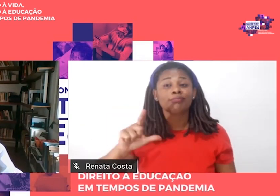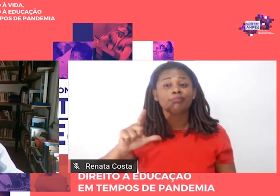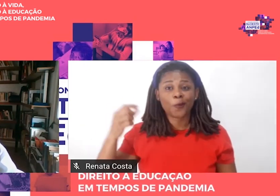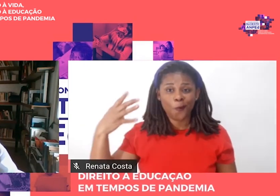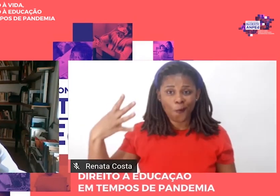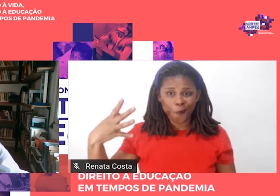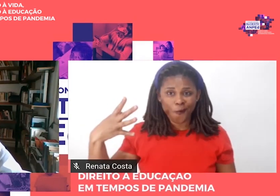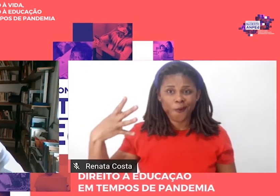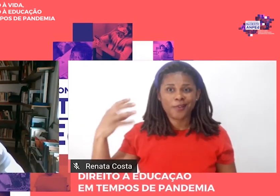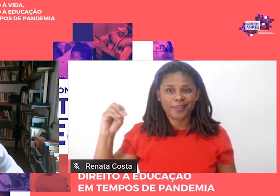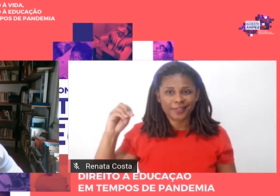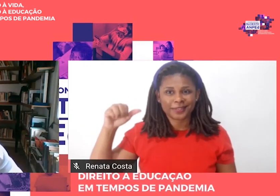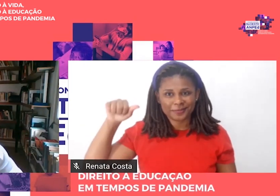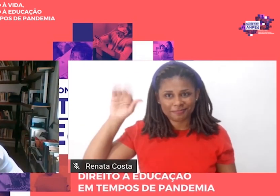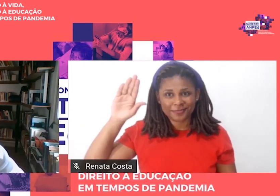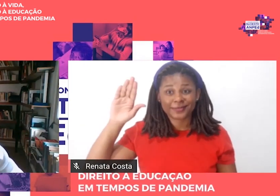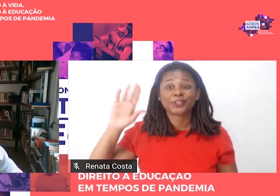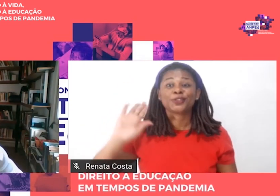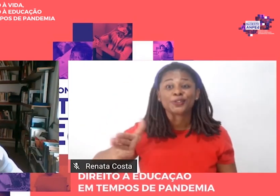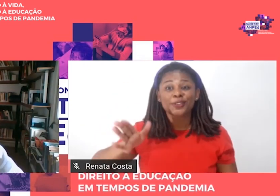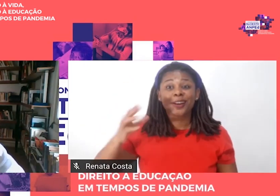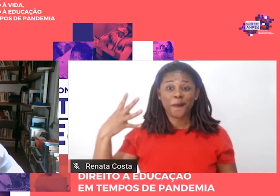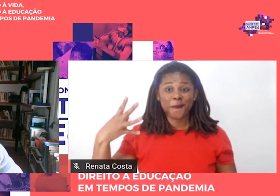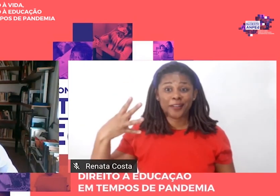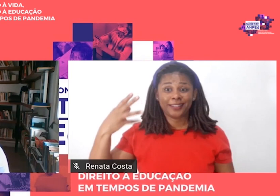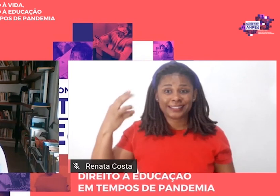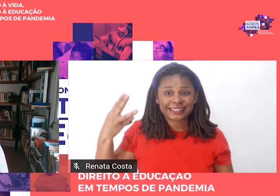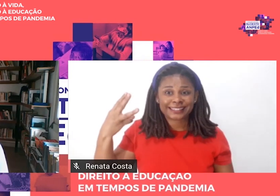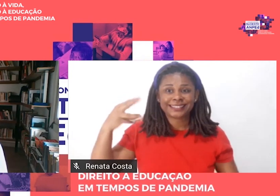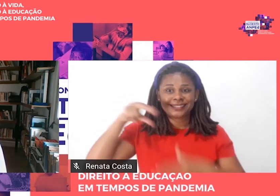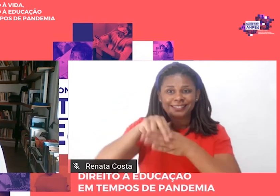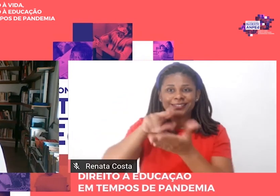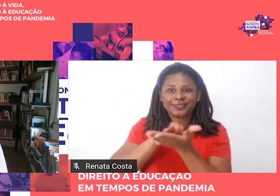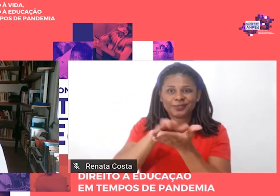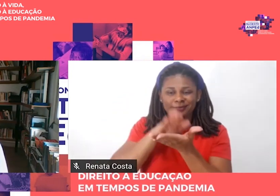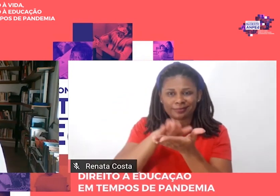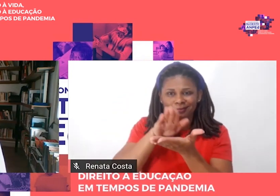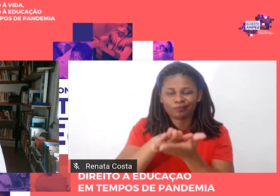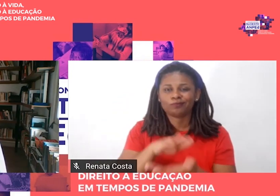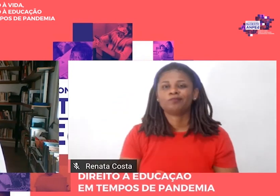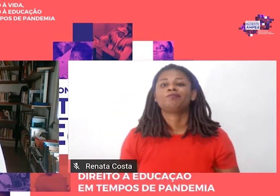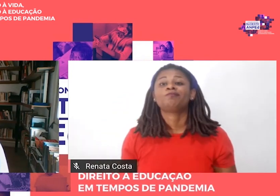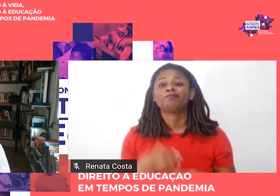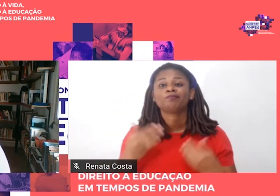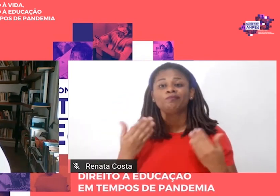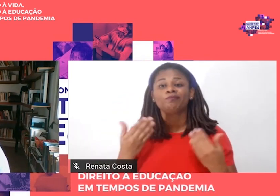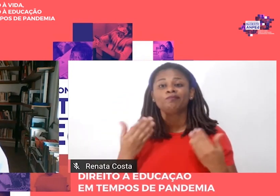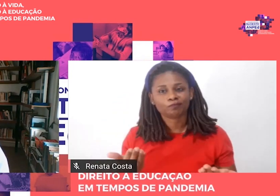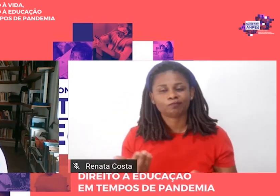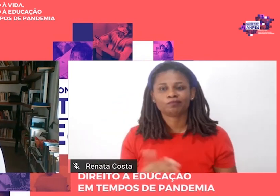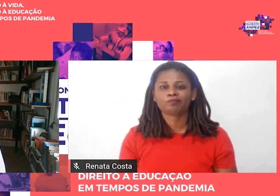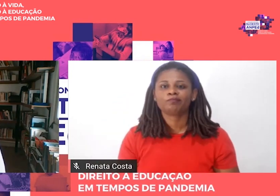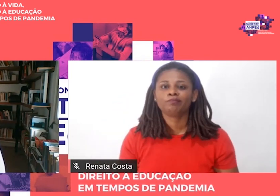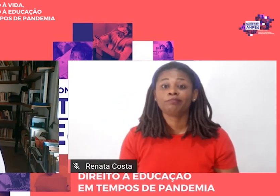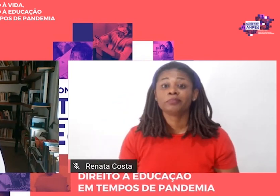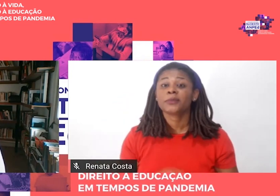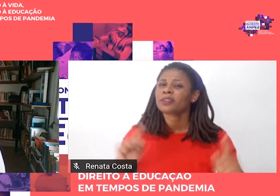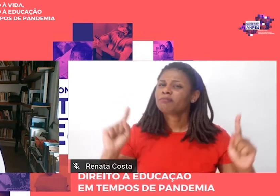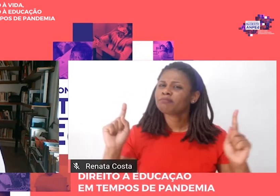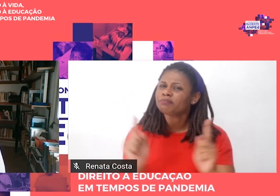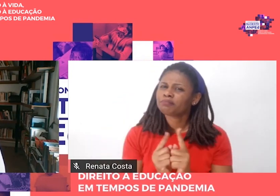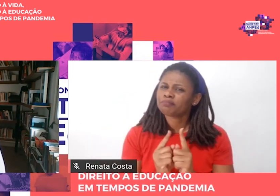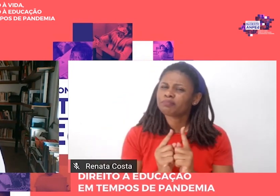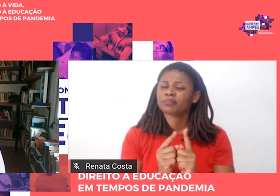a quadragésima terceira edição. Bom, eram esses os comentários